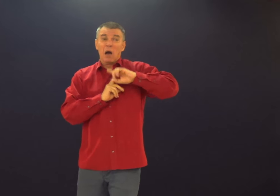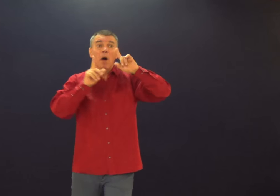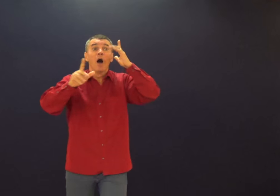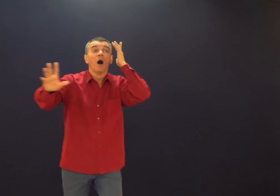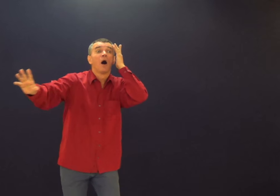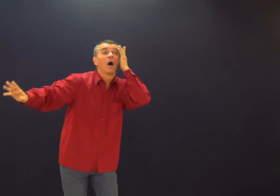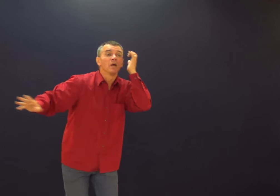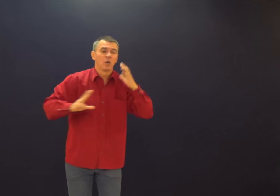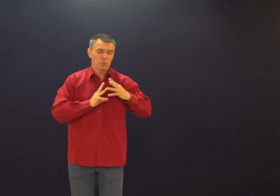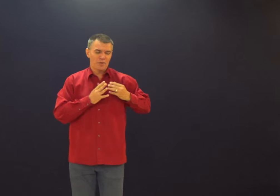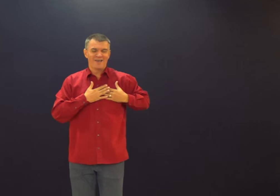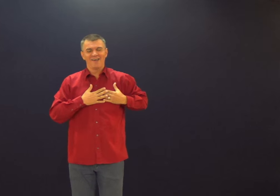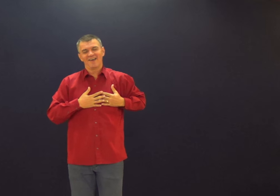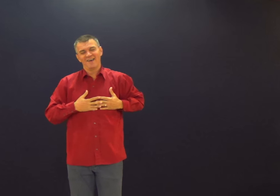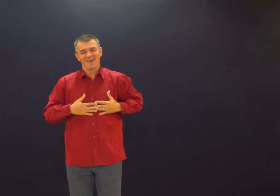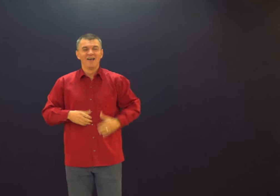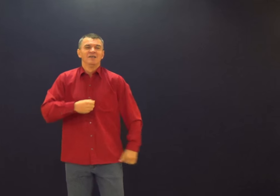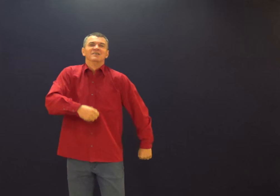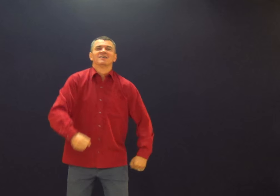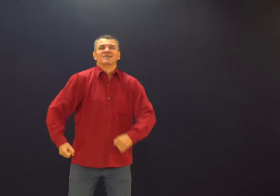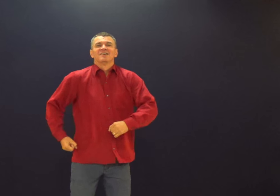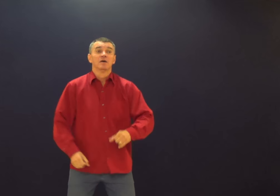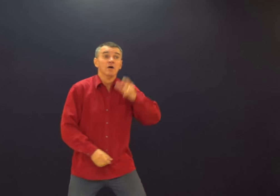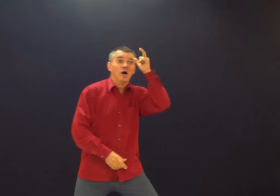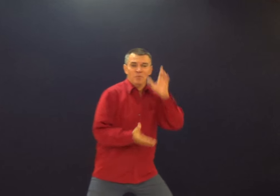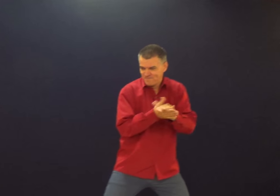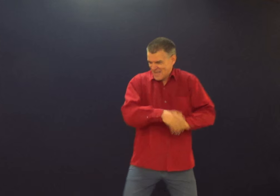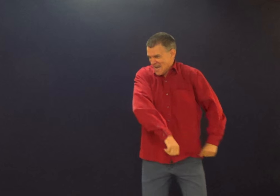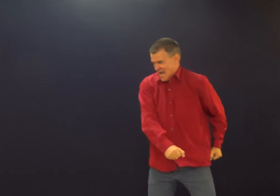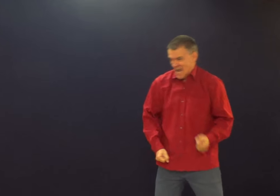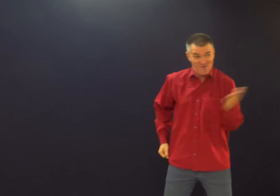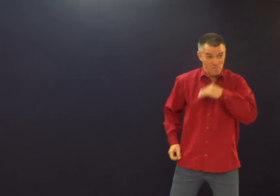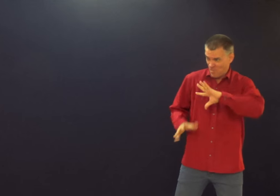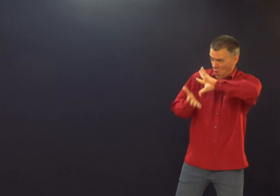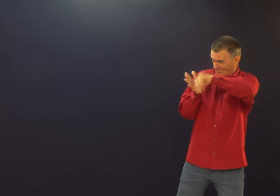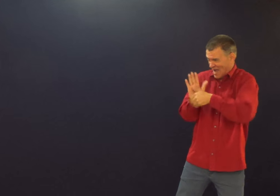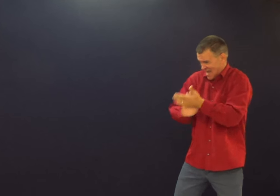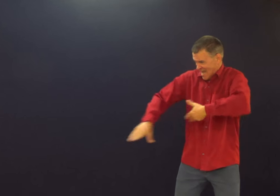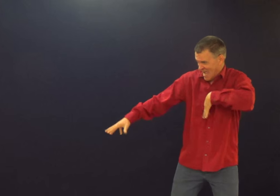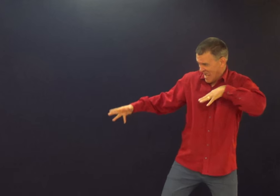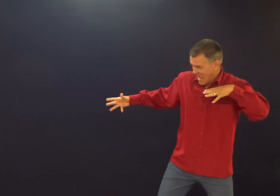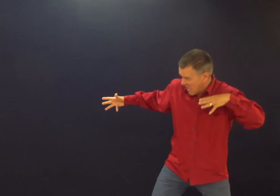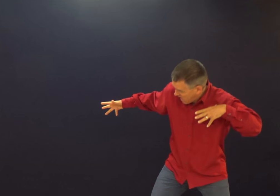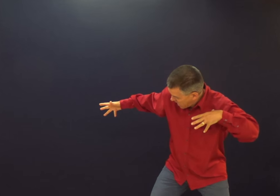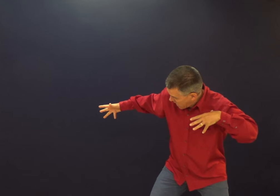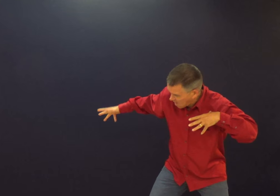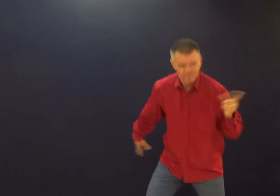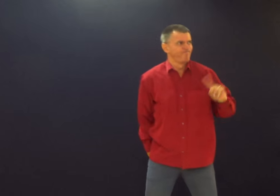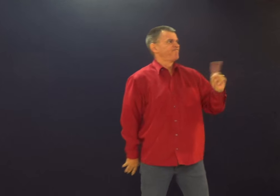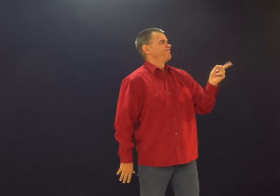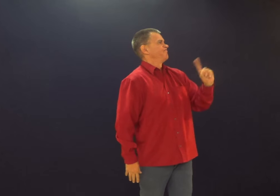Porque dó é a transformação. Quando Jesus entra, faz coisas novas. você é o boi. Aí chega o diabo